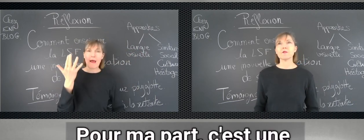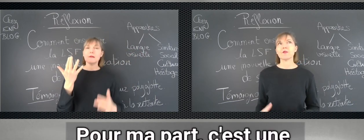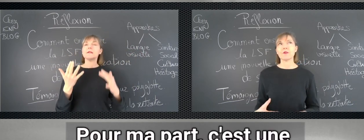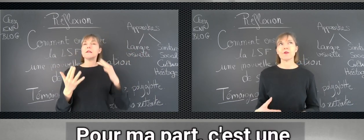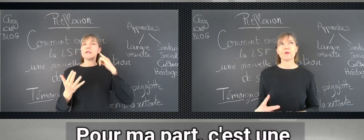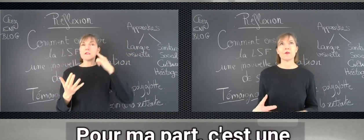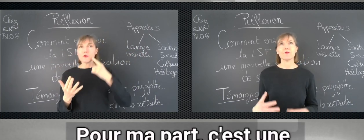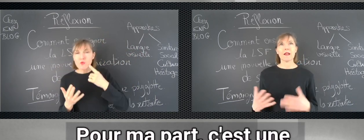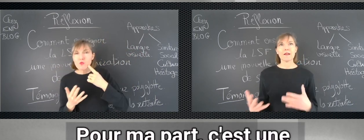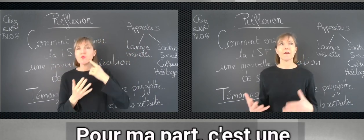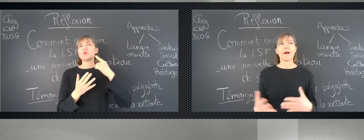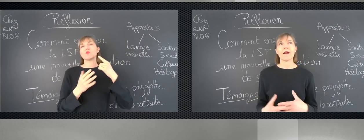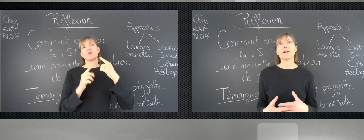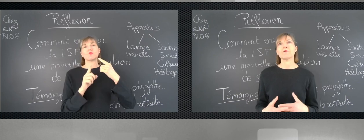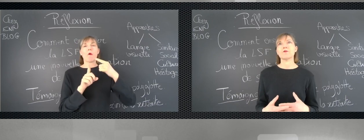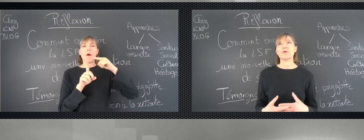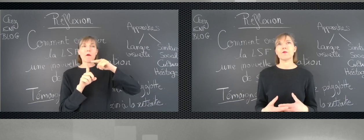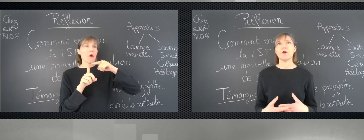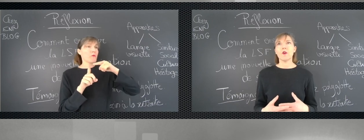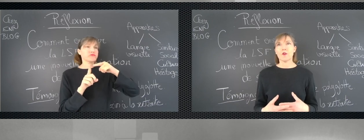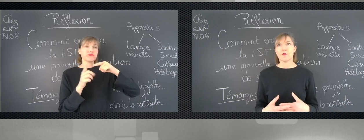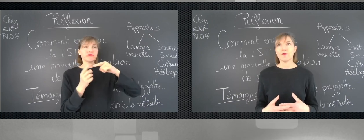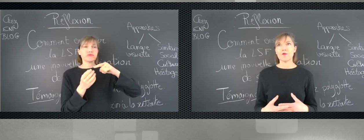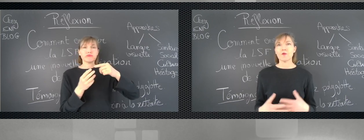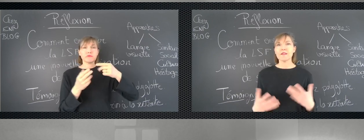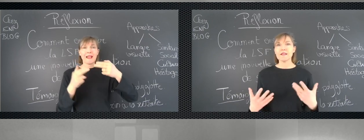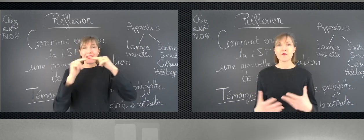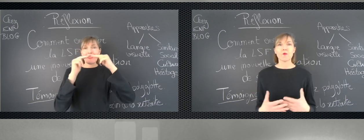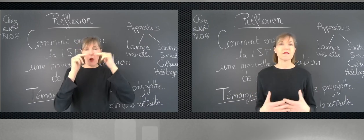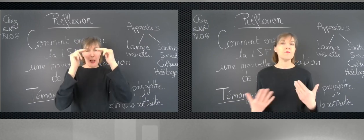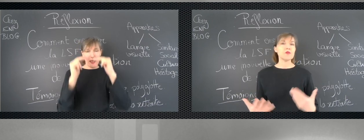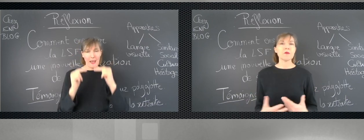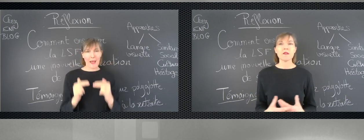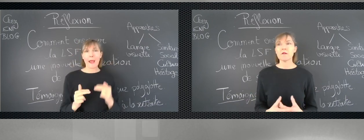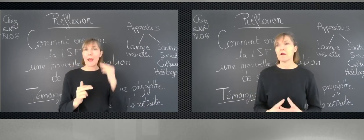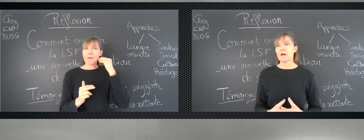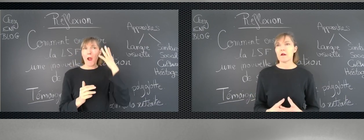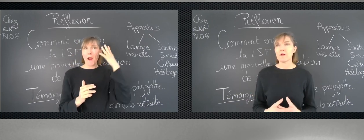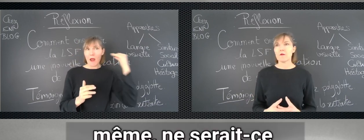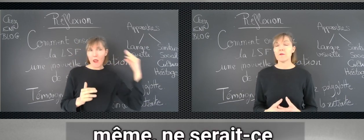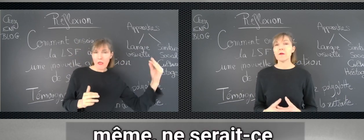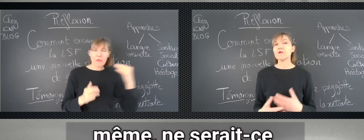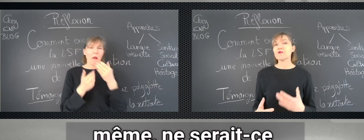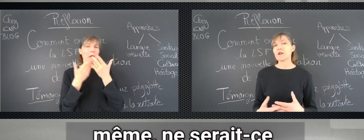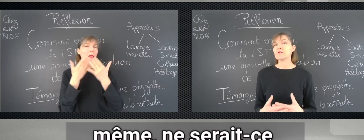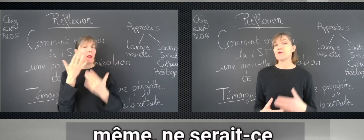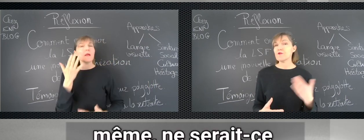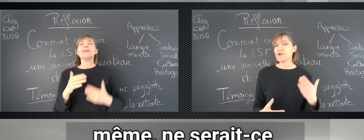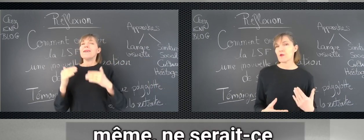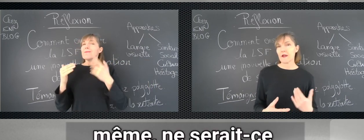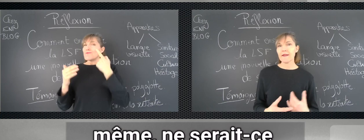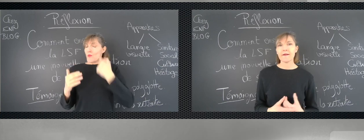'un a une audition diminuée, même ne serait-ce que d'une seule oreille,